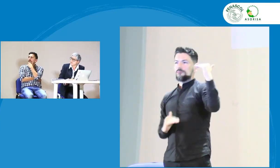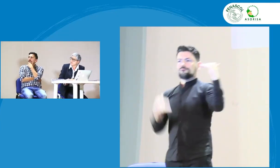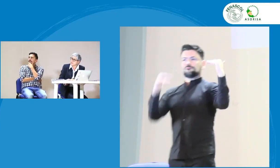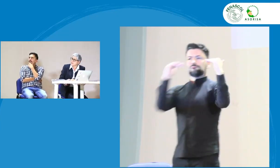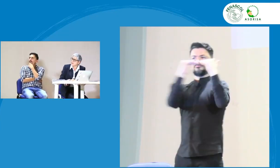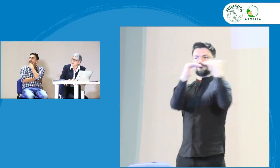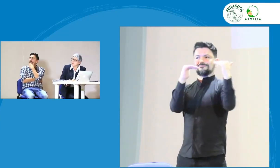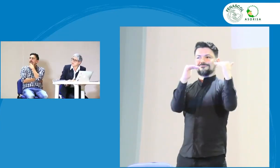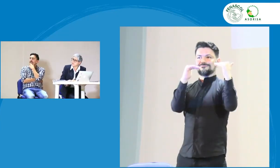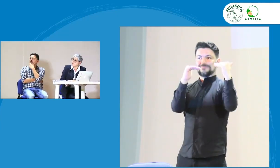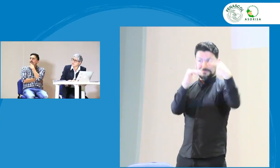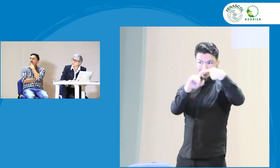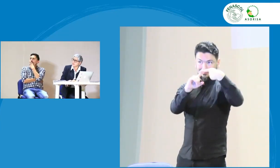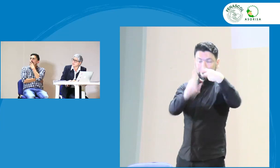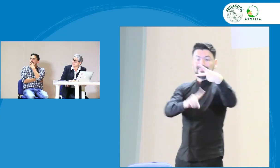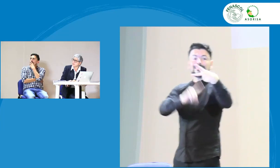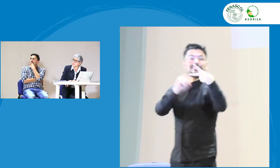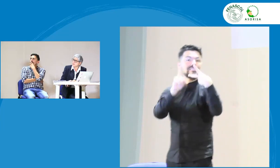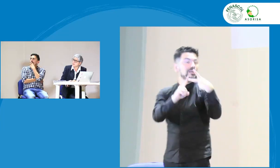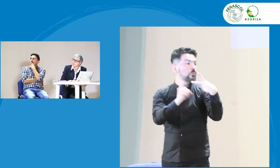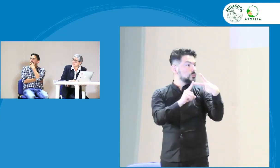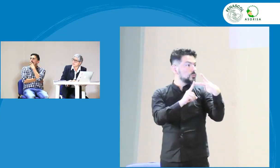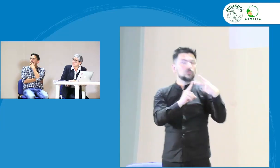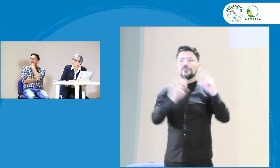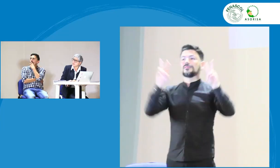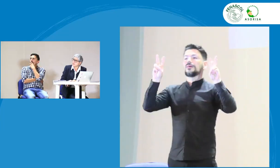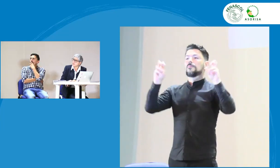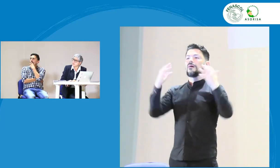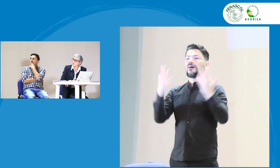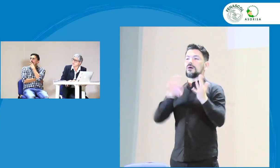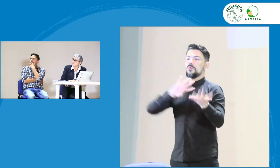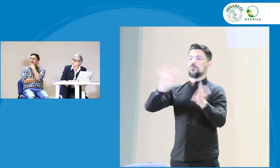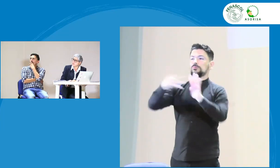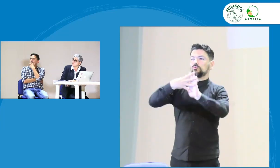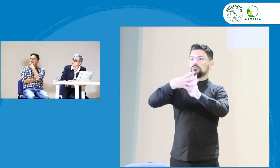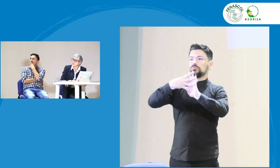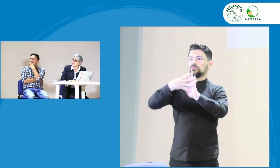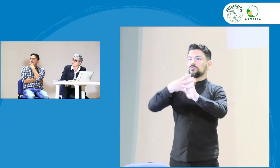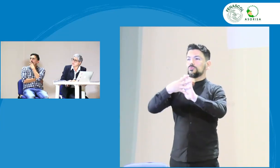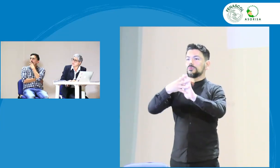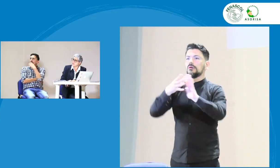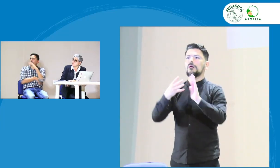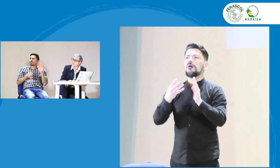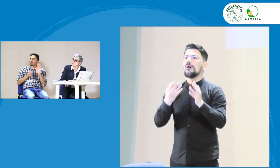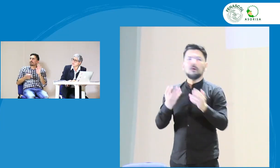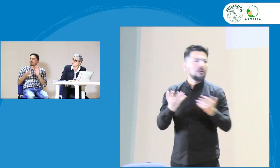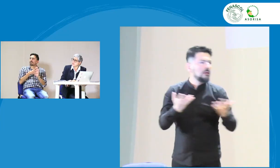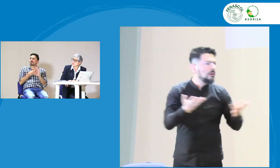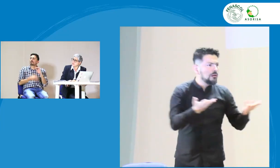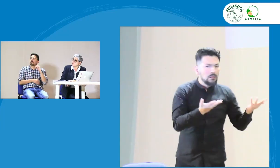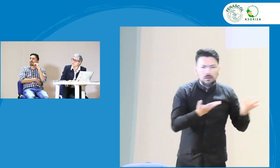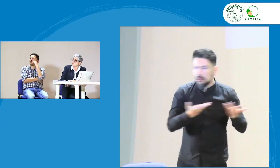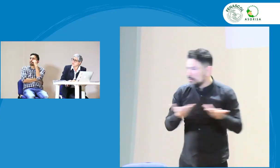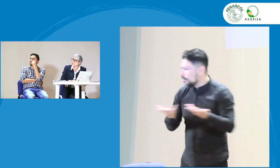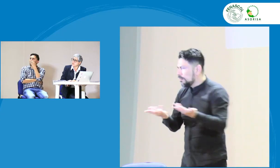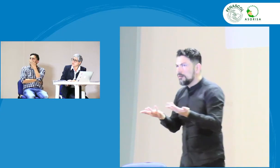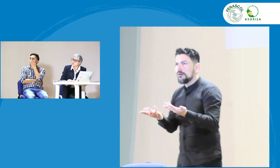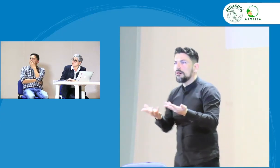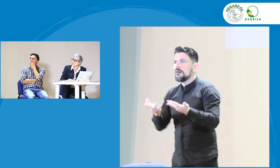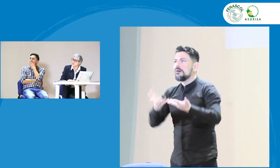La idea es que esto hace referencia a que la lengua de señas pueda tener el mismo estatus de las